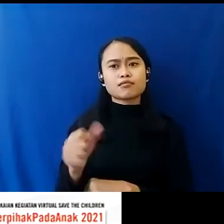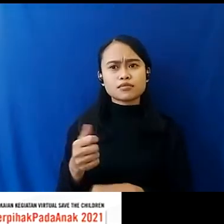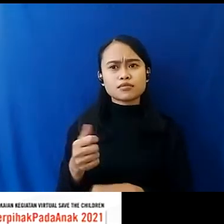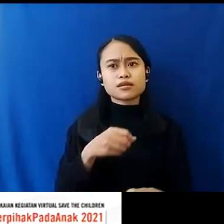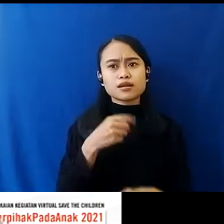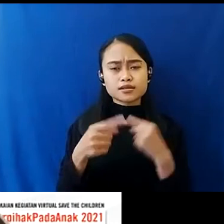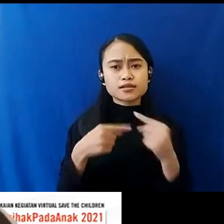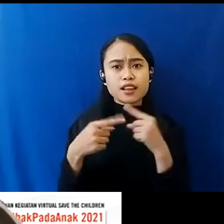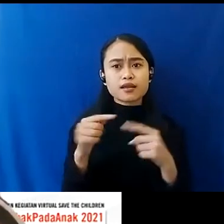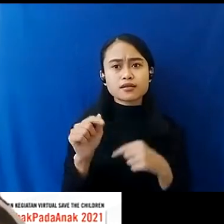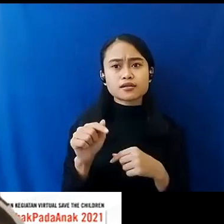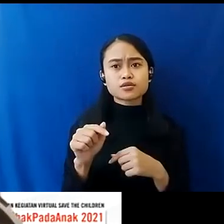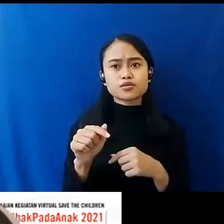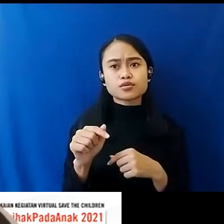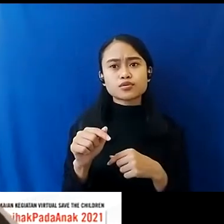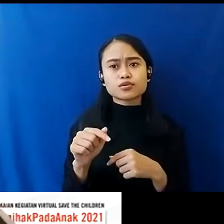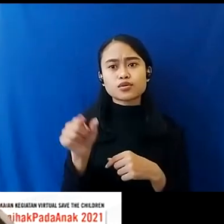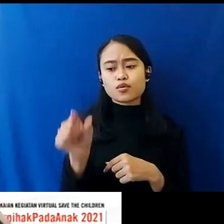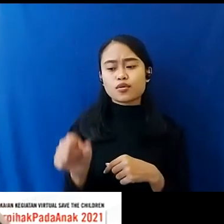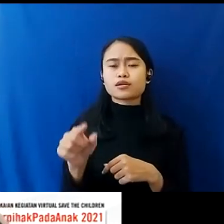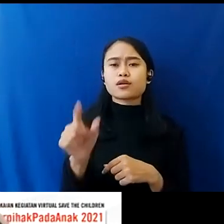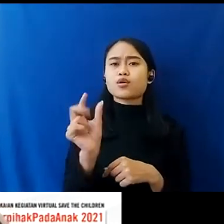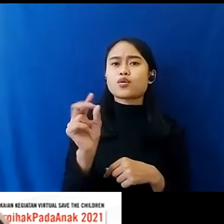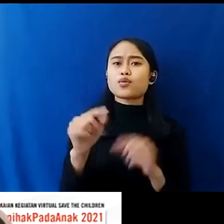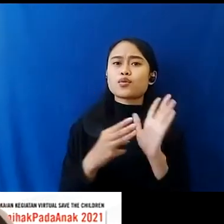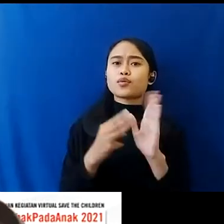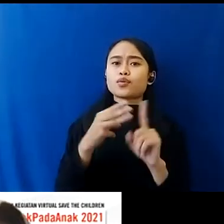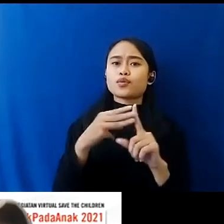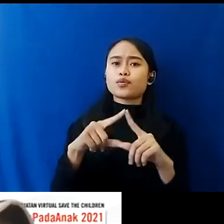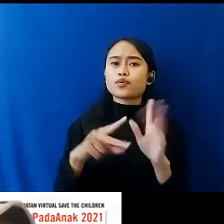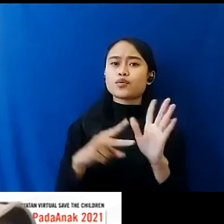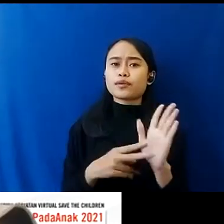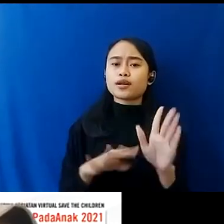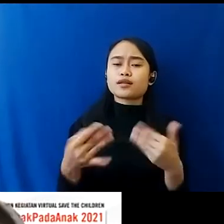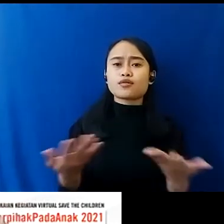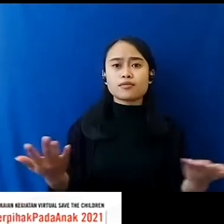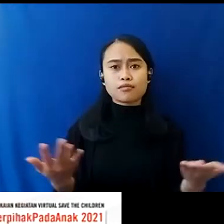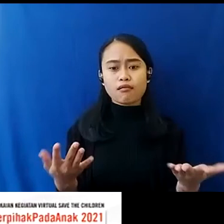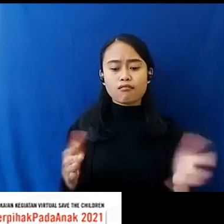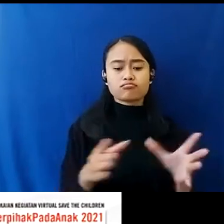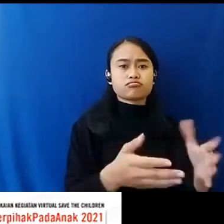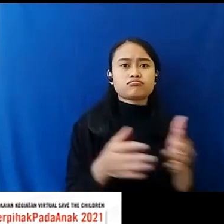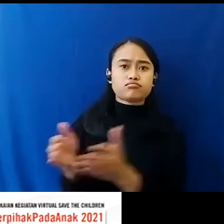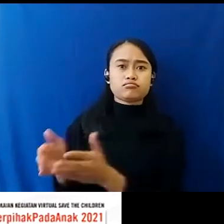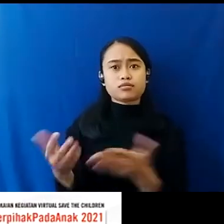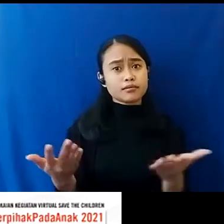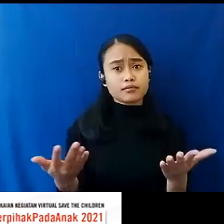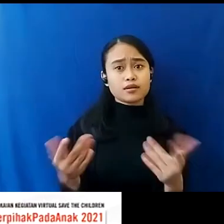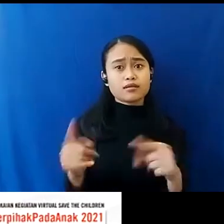Lanjut Tidak Bu Itu Figurnya Urban Atau Rural Begitu Dan Kalau Boleh Tahu Di Sektor Apa Bu Pertambahan Dari